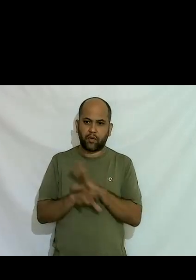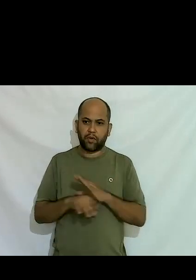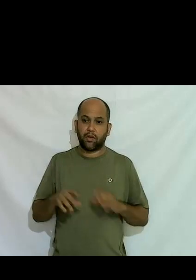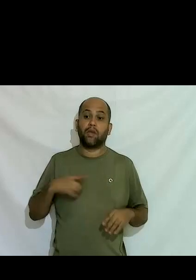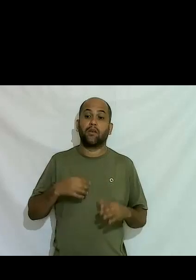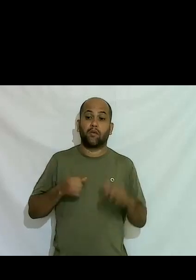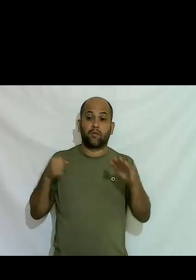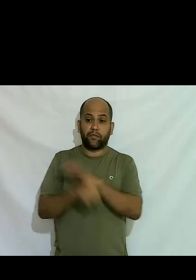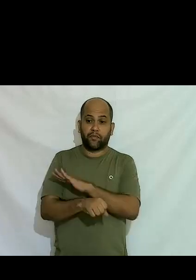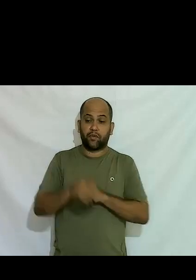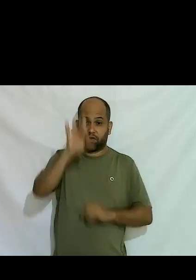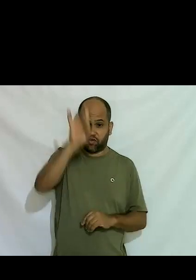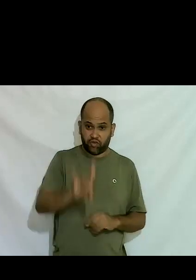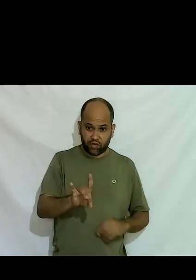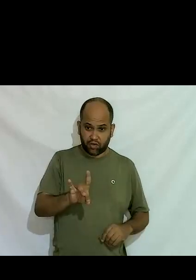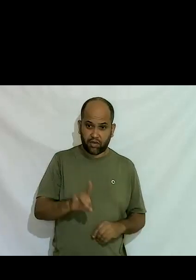direito da PUC